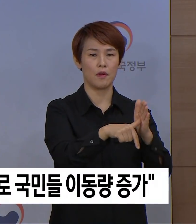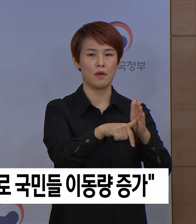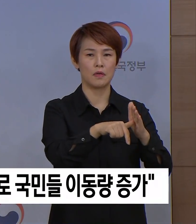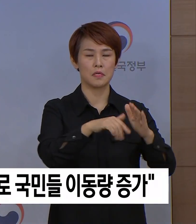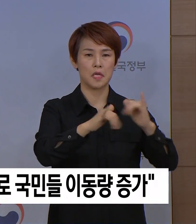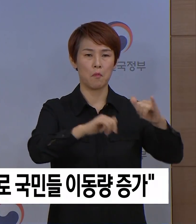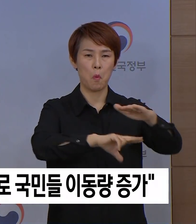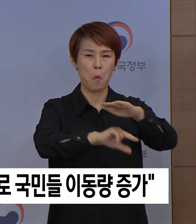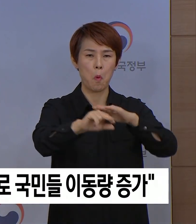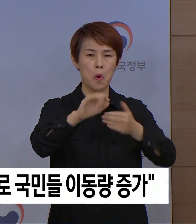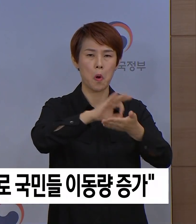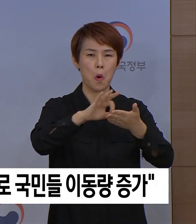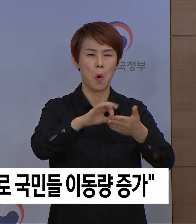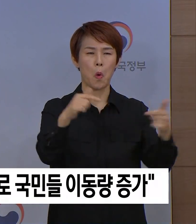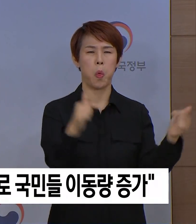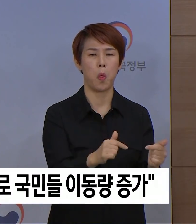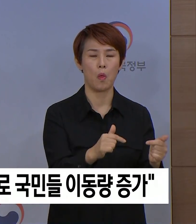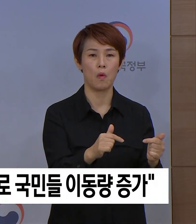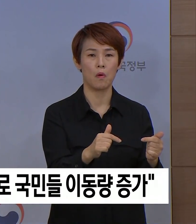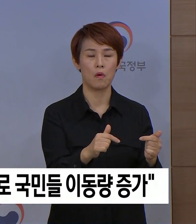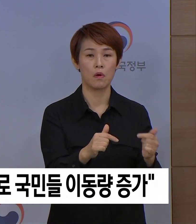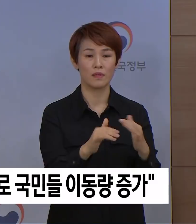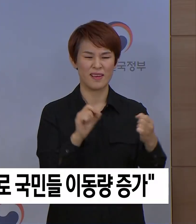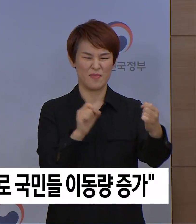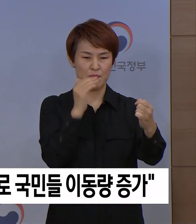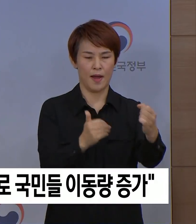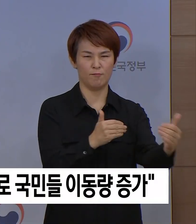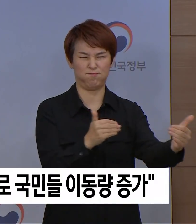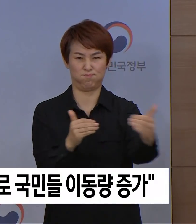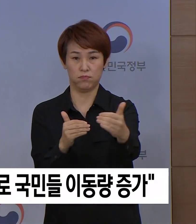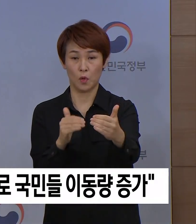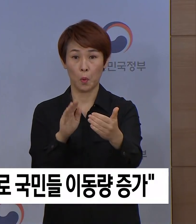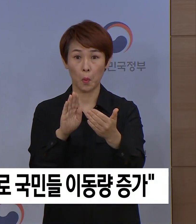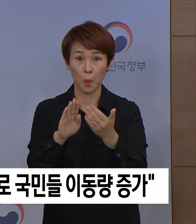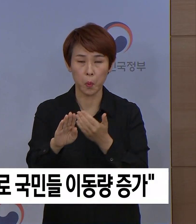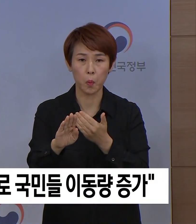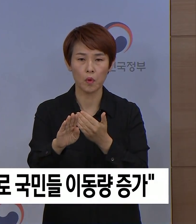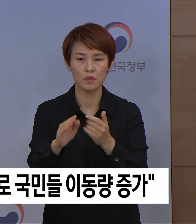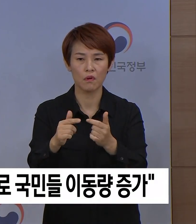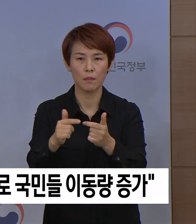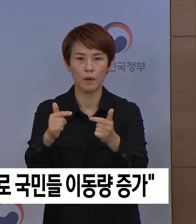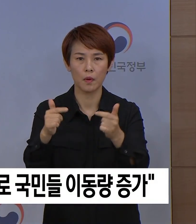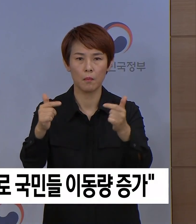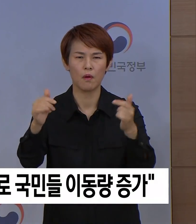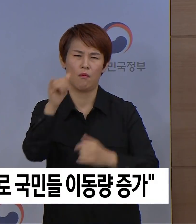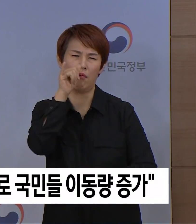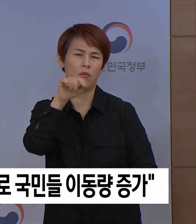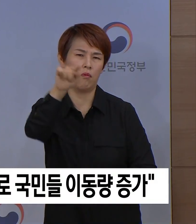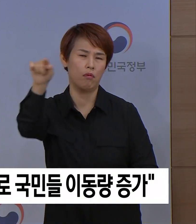강화된 사회적 거리두기가 시작된 이후에는 소폭 증가하는 추세를 보이고 있습니다.